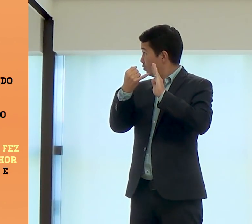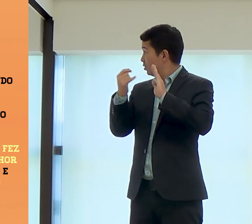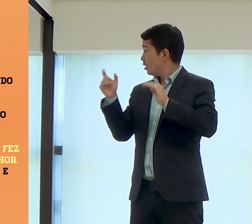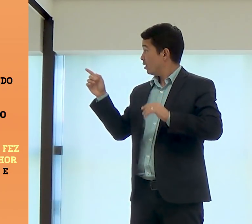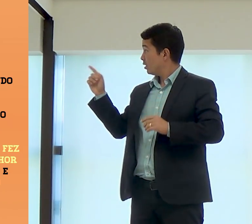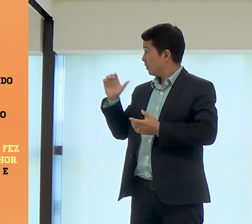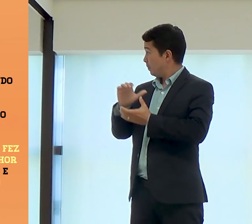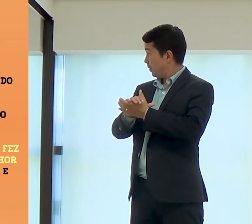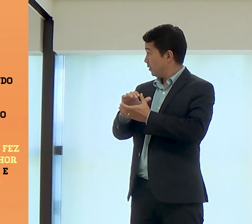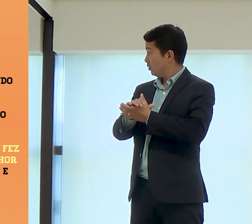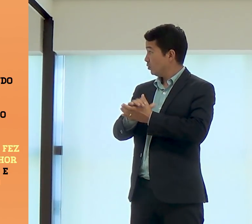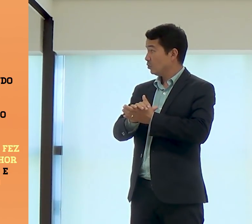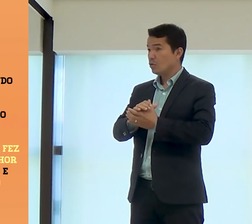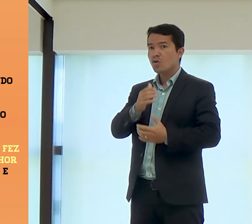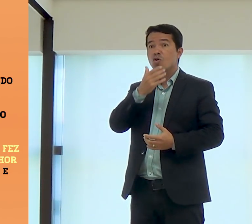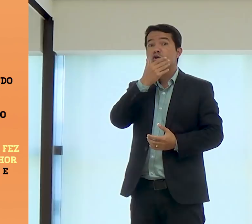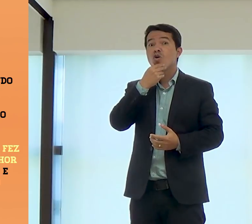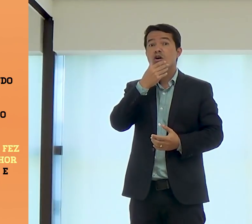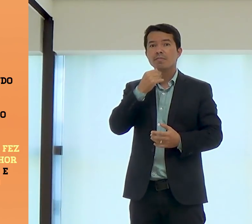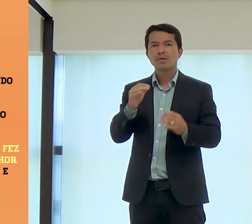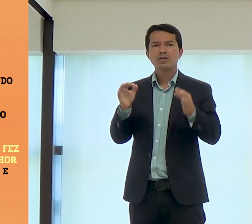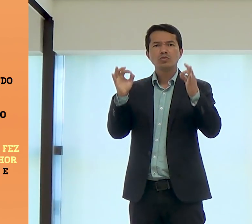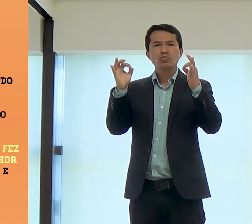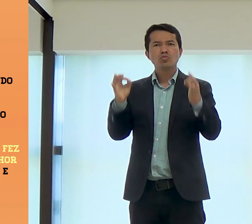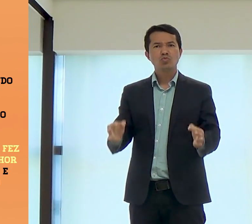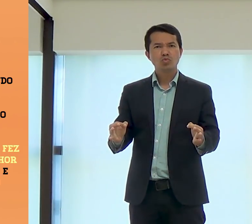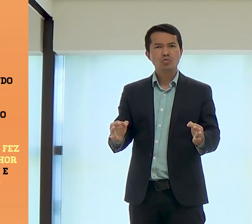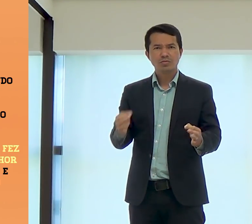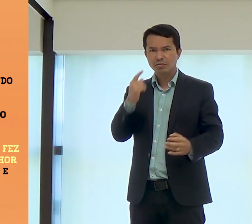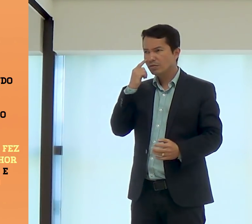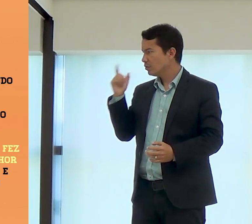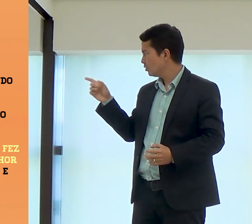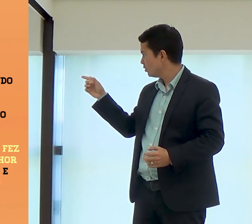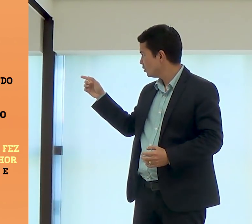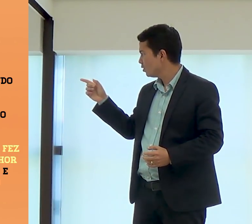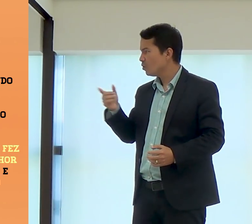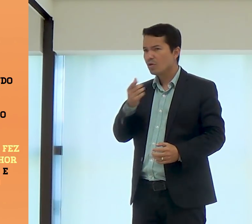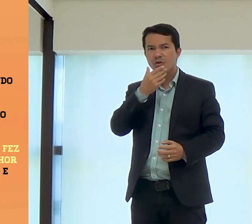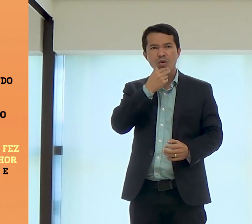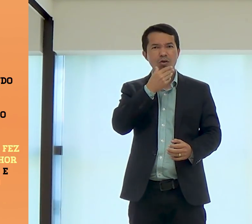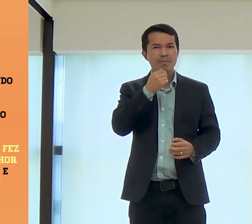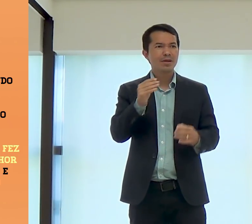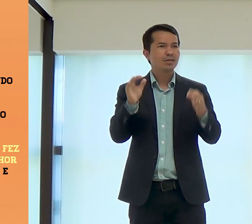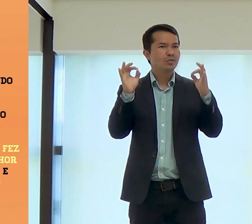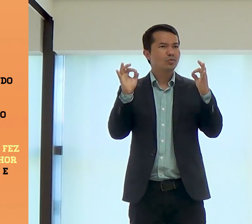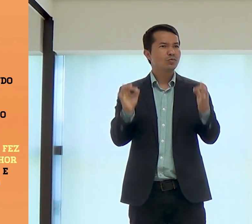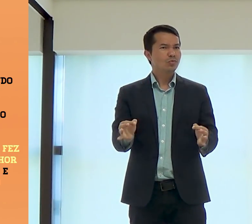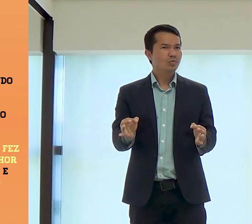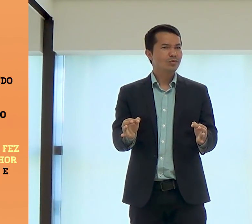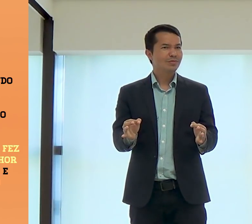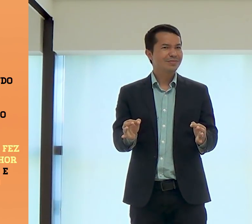Por José ser marido, por ser José ser marido um homem justo.